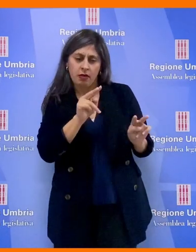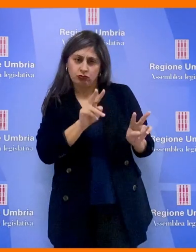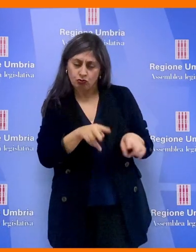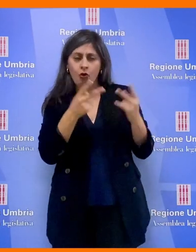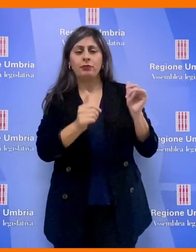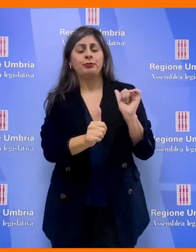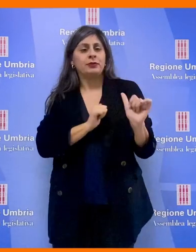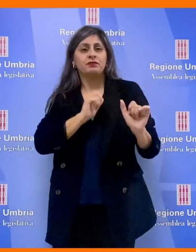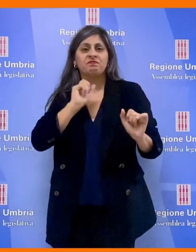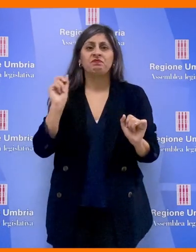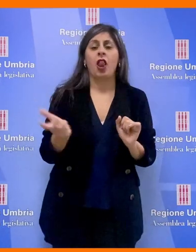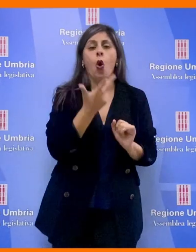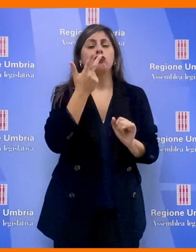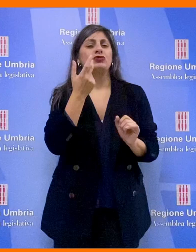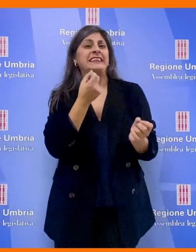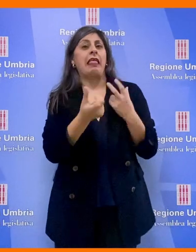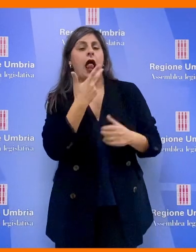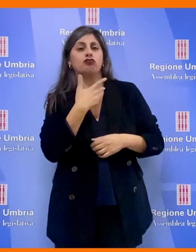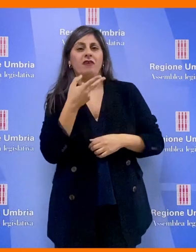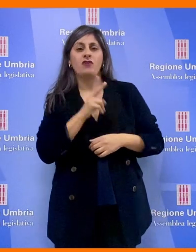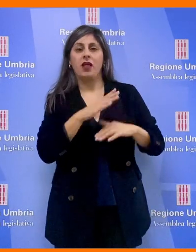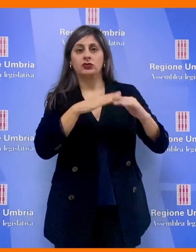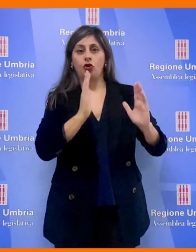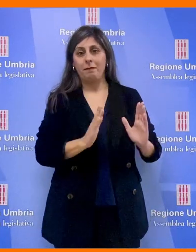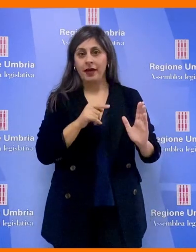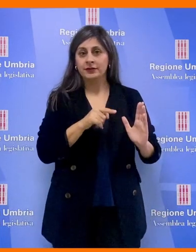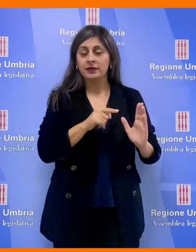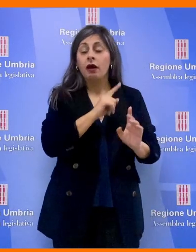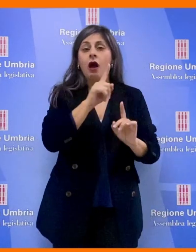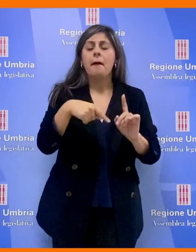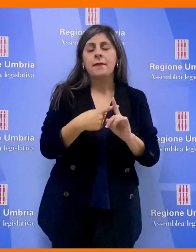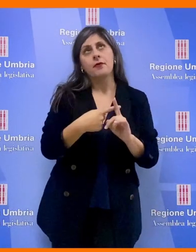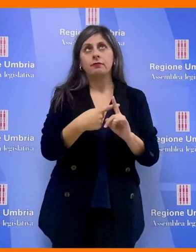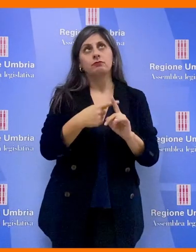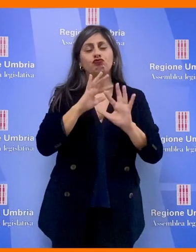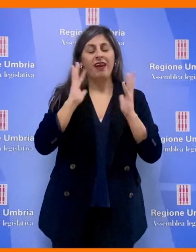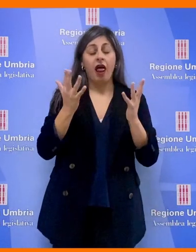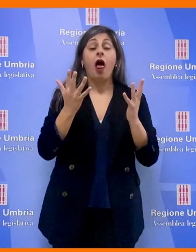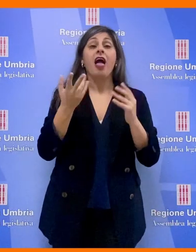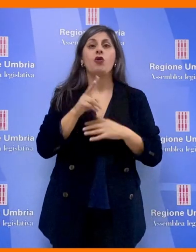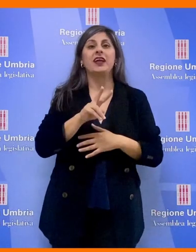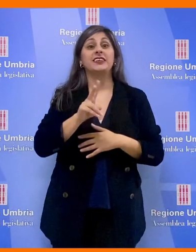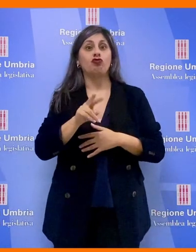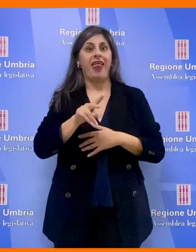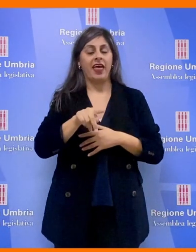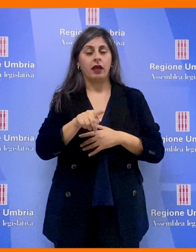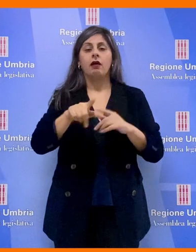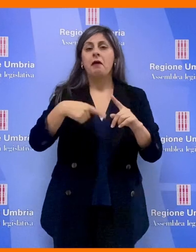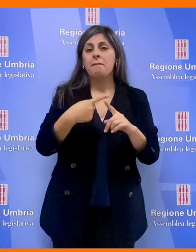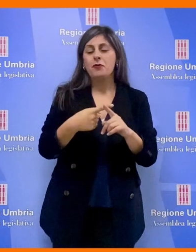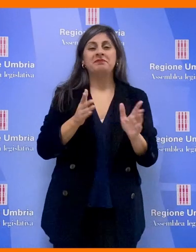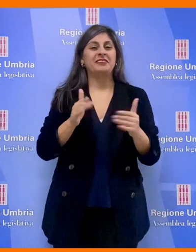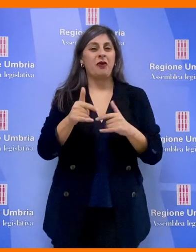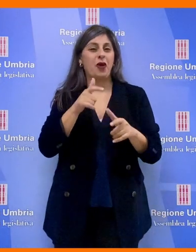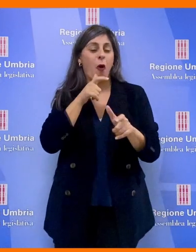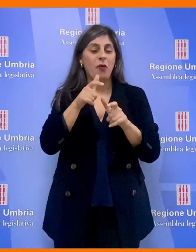correttamente e velocemente i segnali della violenza domestica e più in generale di genere, a promuovere infine